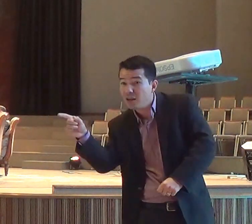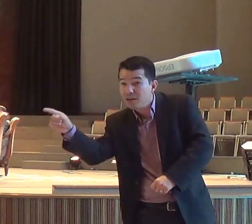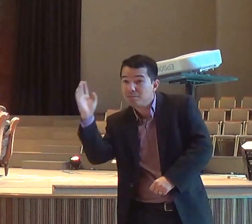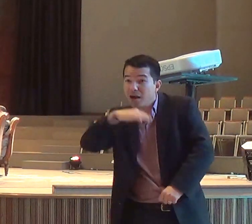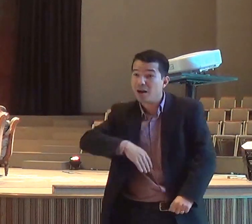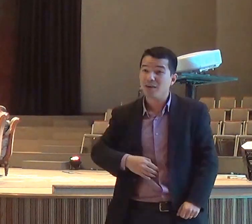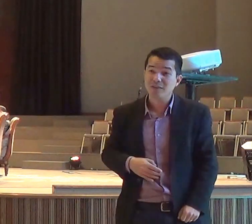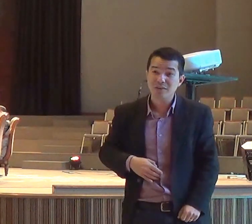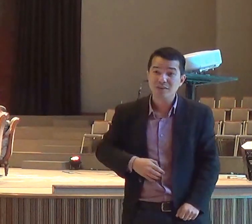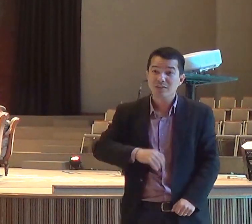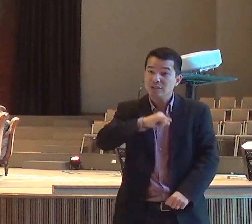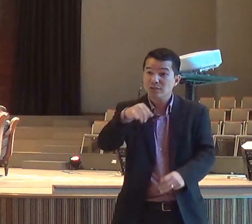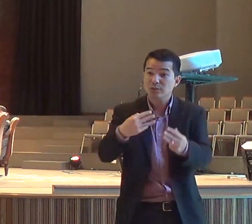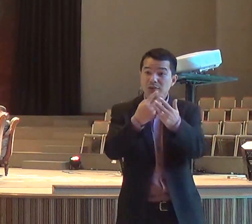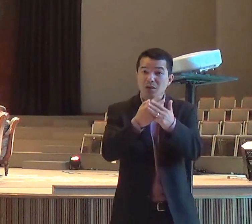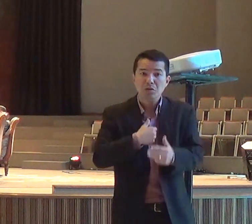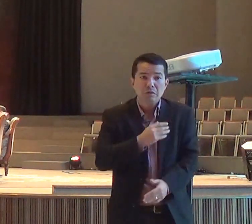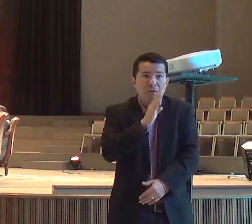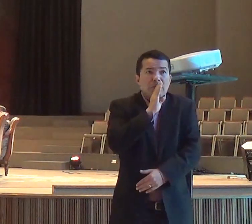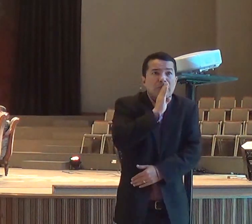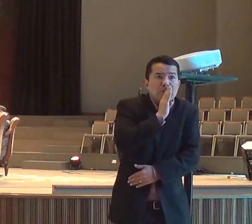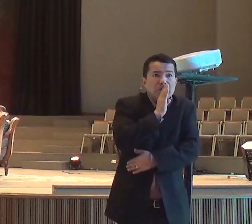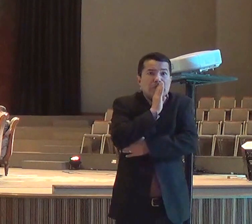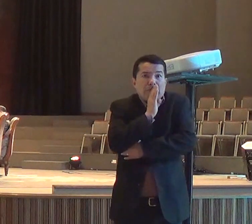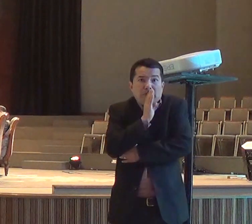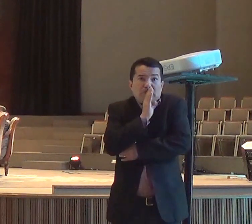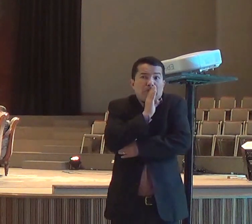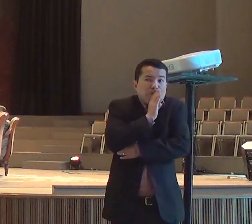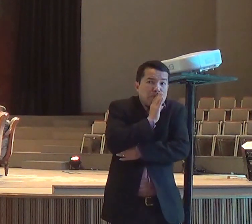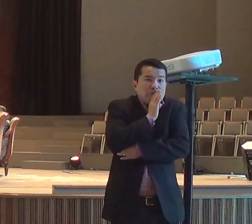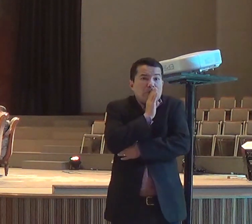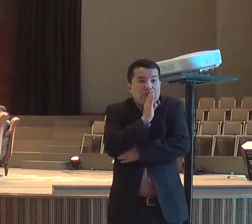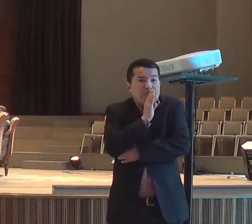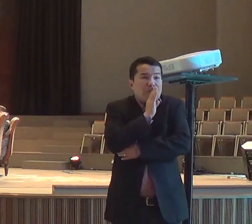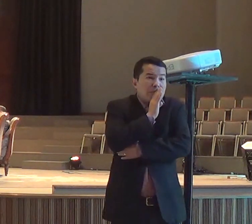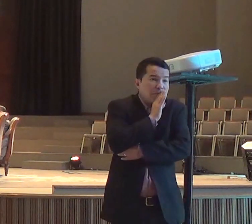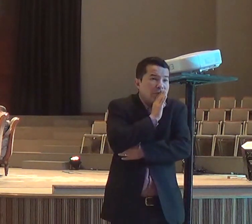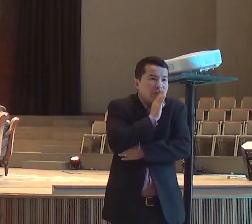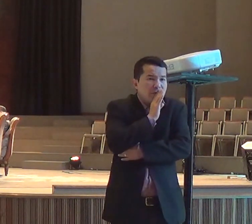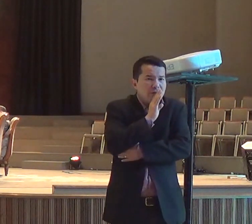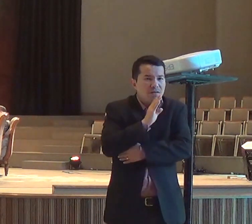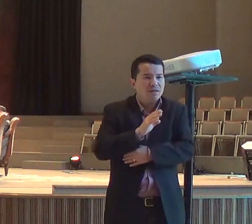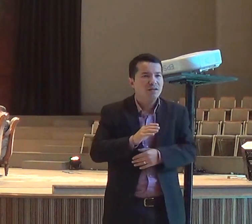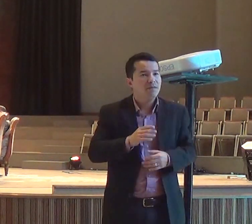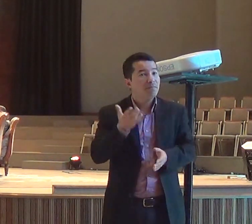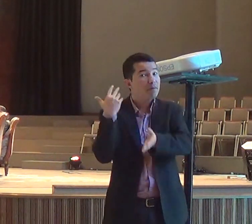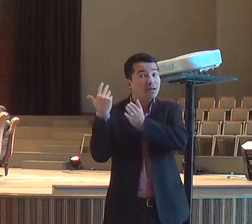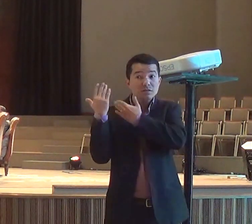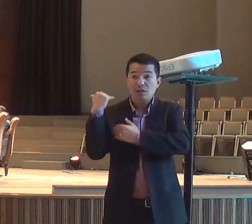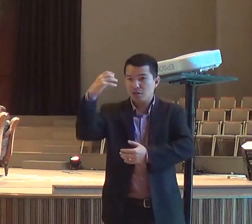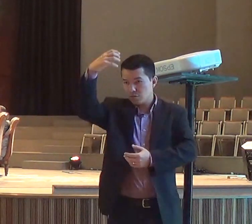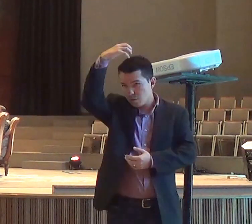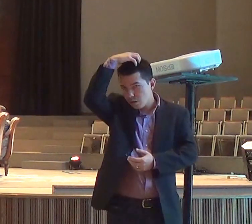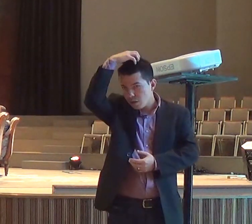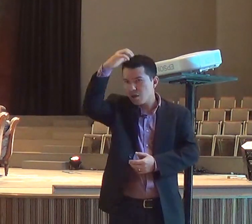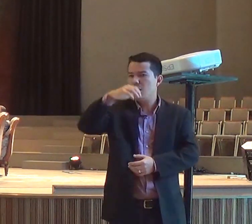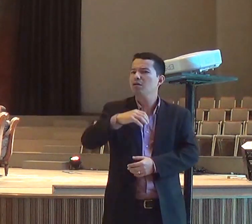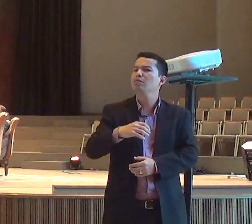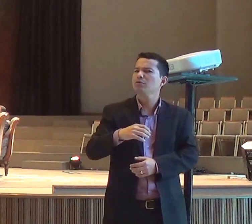seus governantes, porque, os governantes, naquela época, a política,